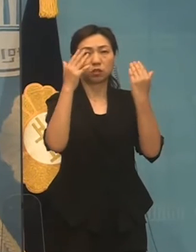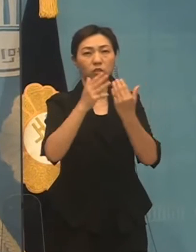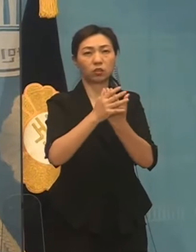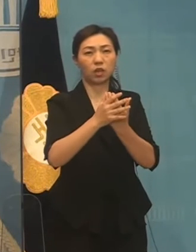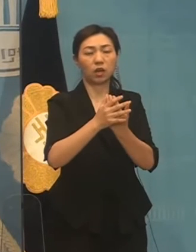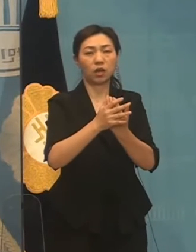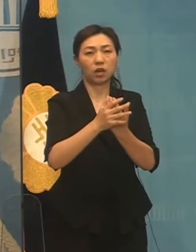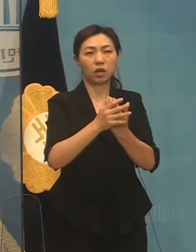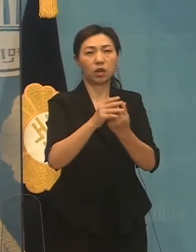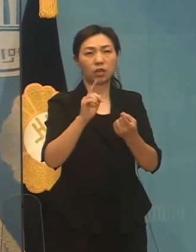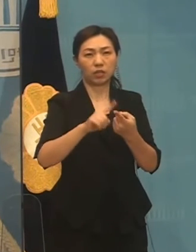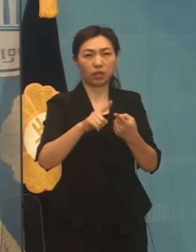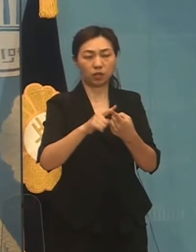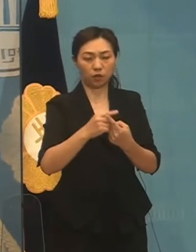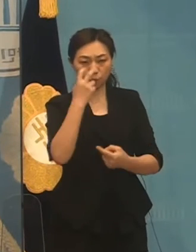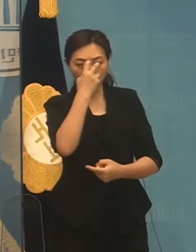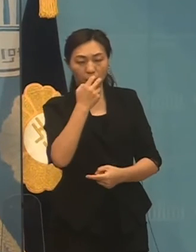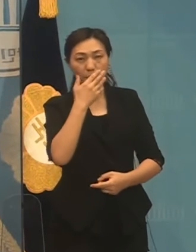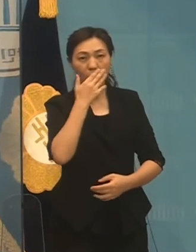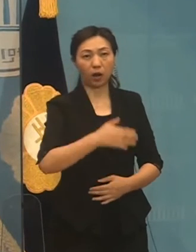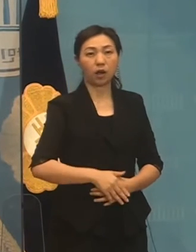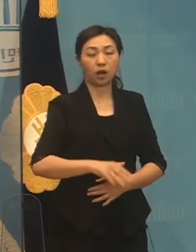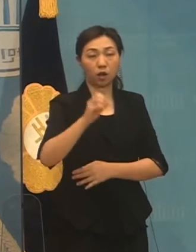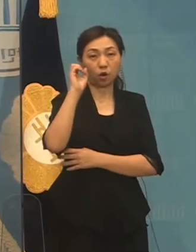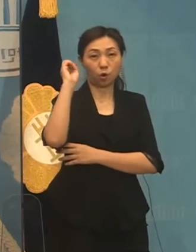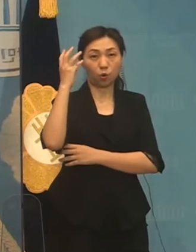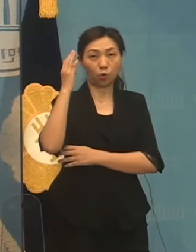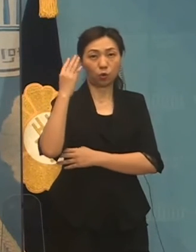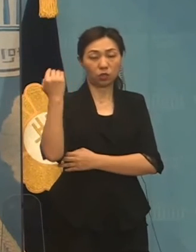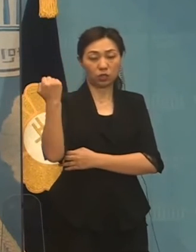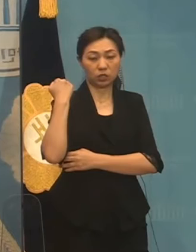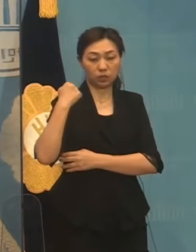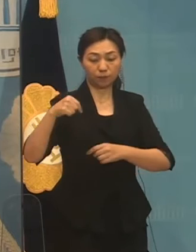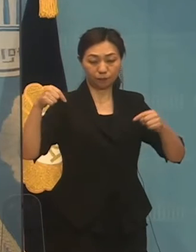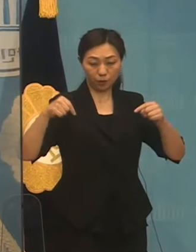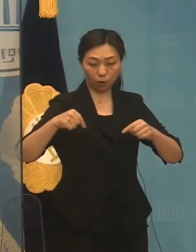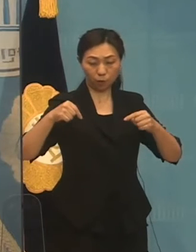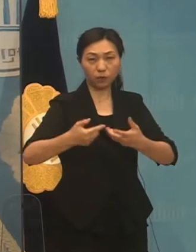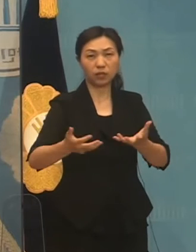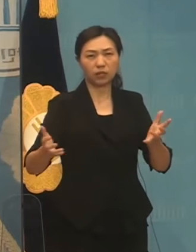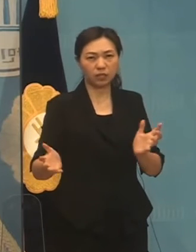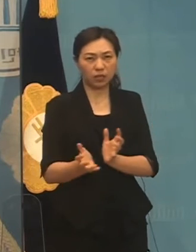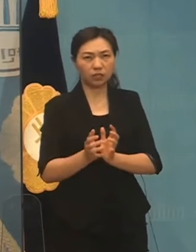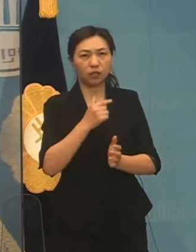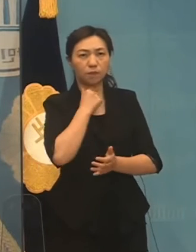정의당이 언론현업단체들과 줄곧 요구해 놓은 내용이기도 합니다.